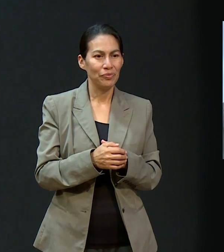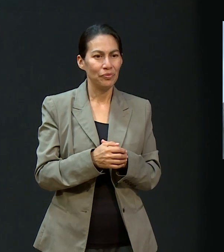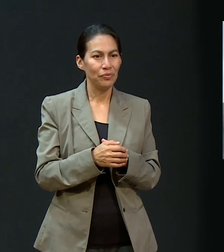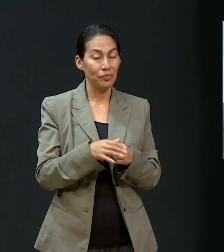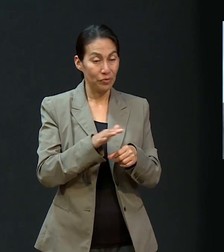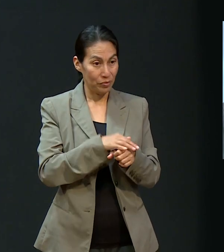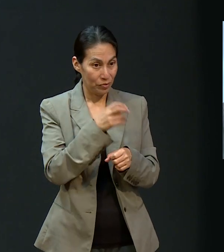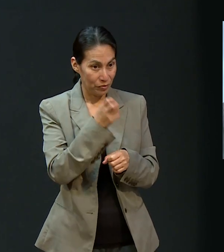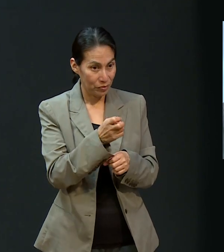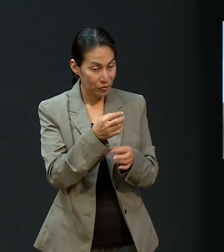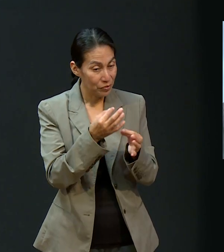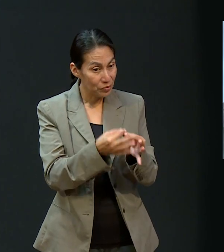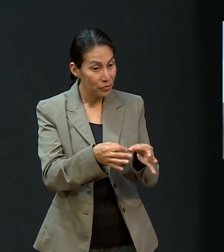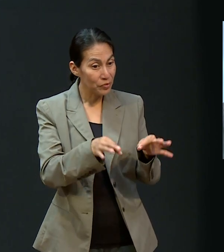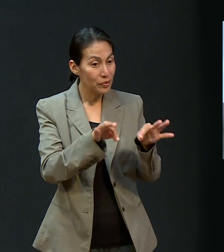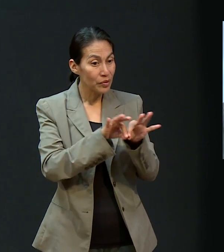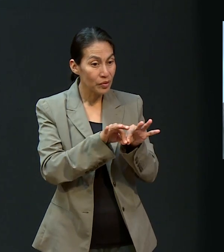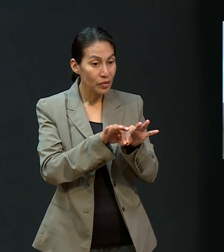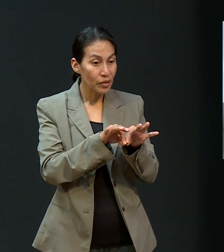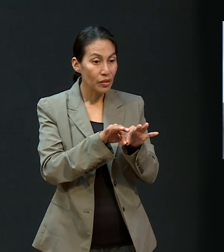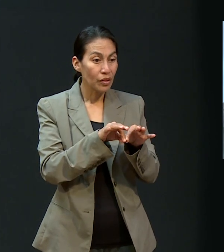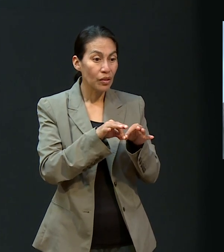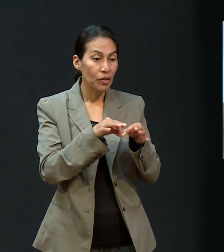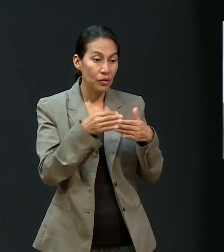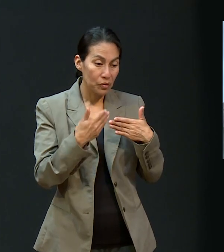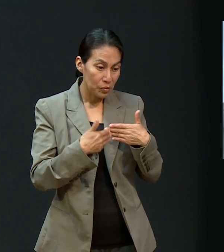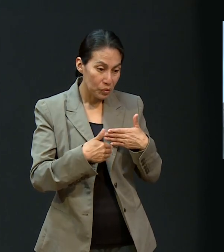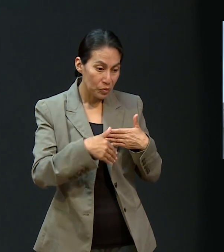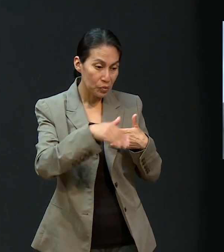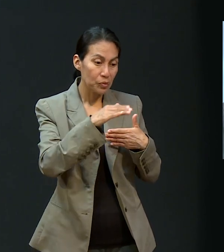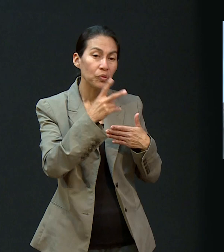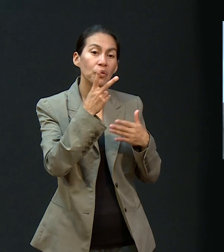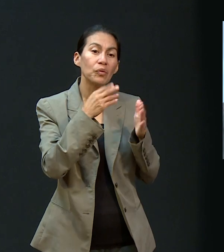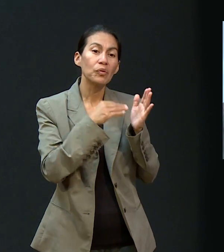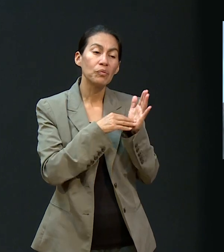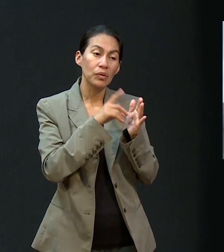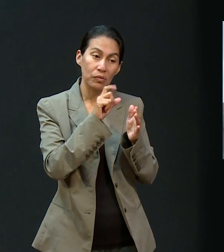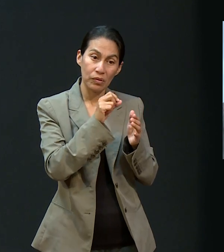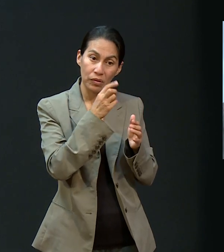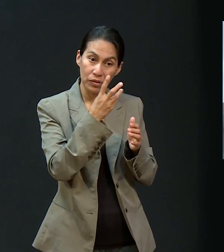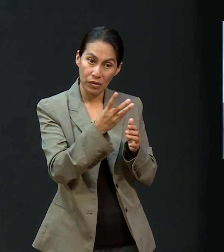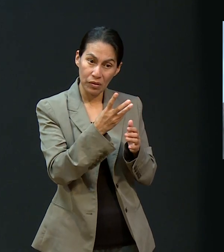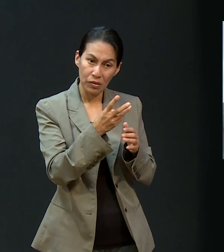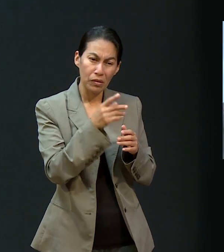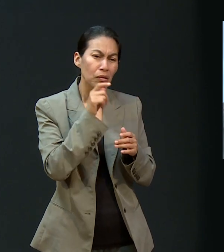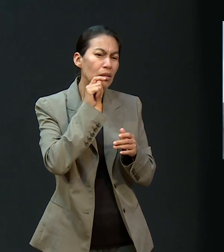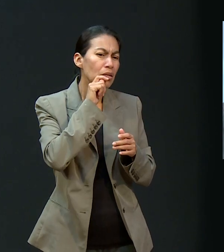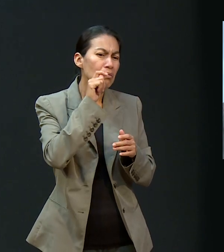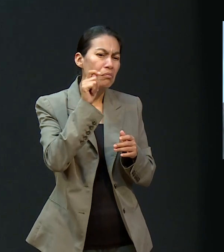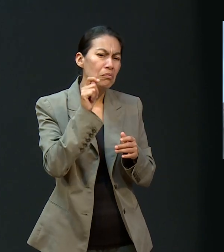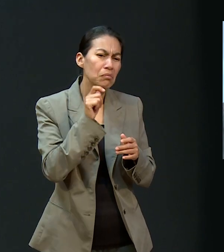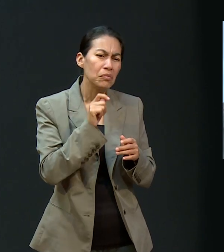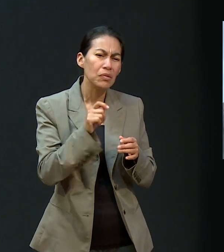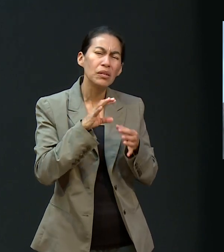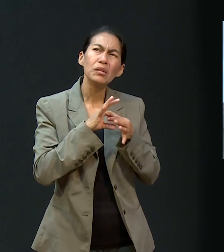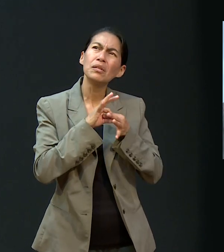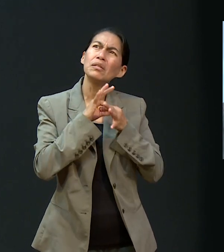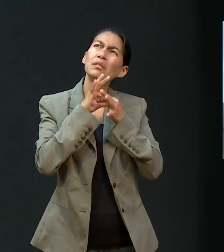importante permanecer durante este 2023 en una amistad auténtica con Cristo